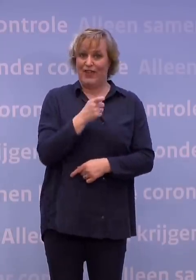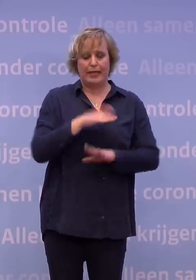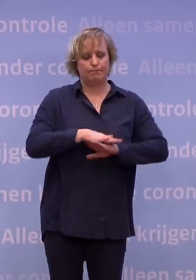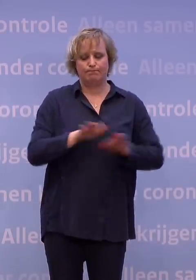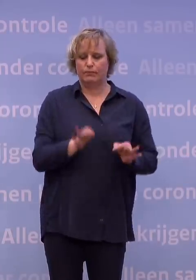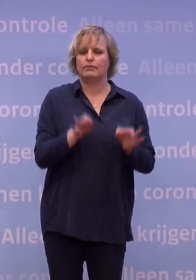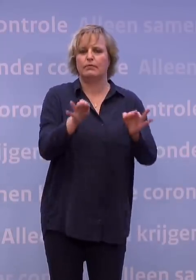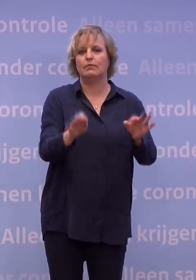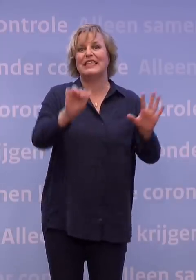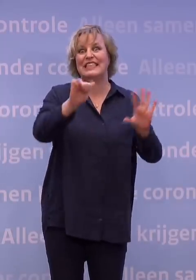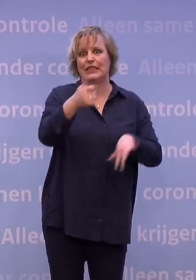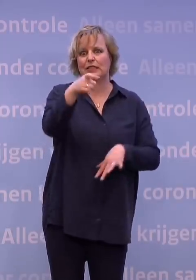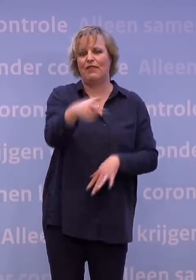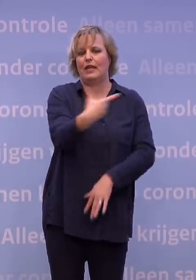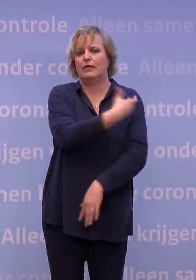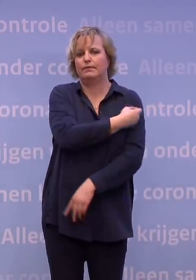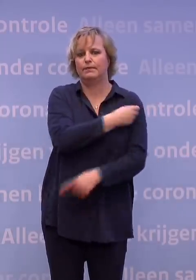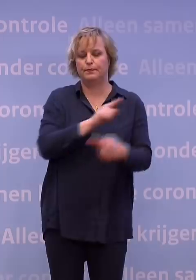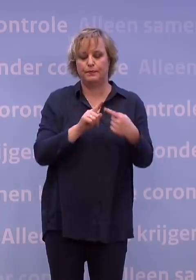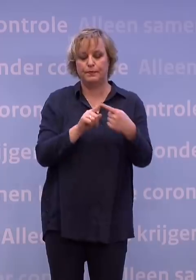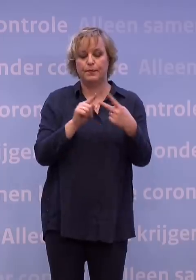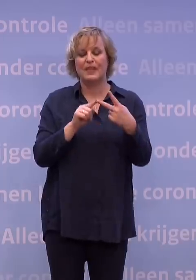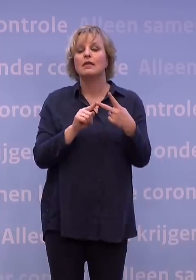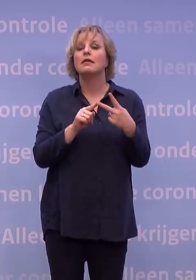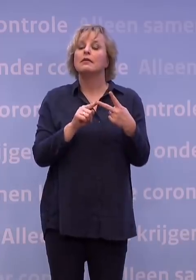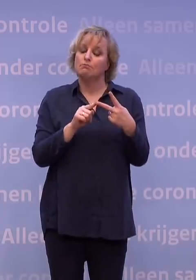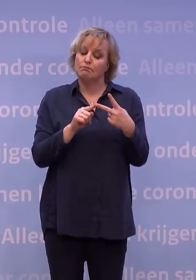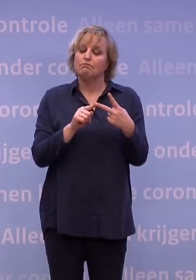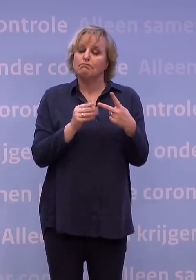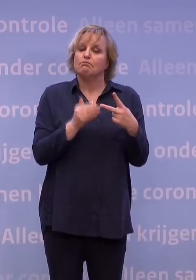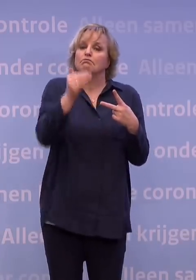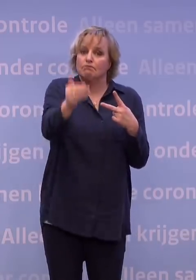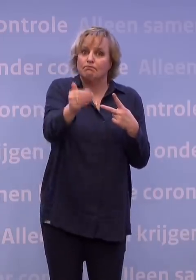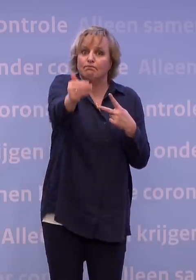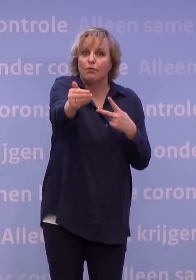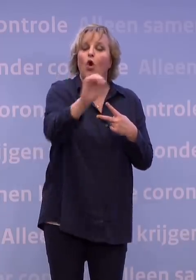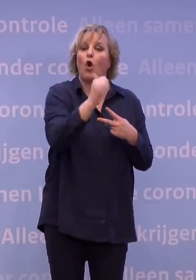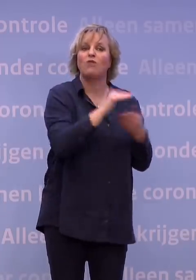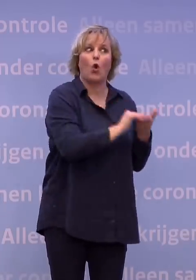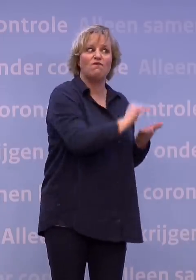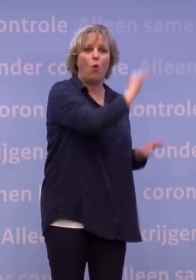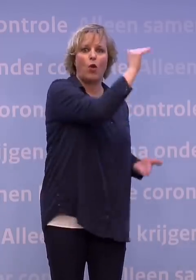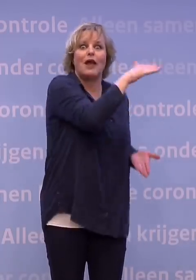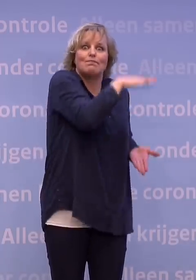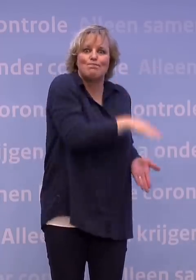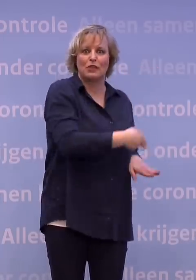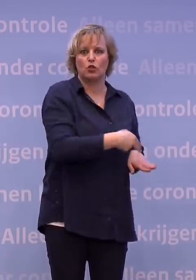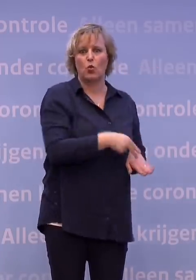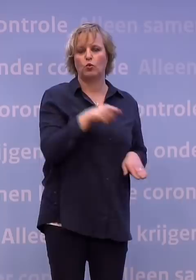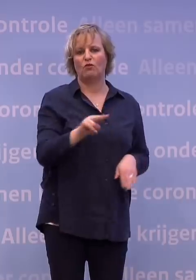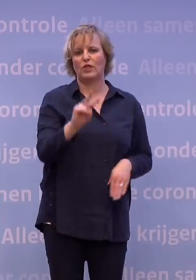de derde week willen zetten. En de tweede is dat we om die reden minder voorraad hoeven aan te houden voor die tweede prik.